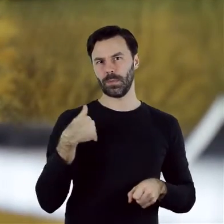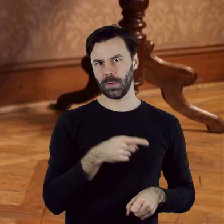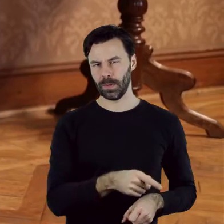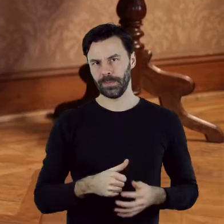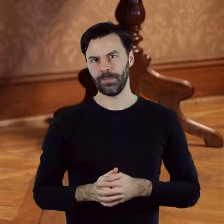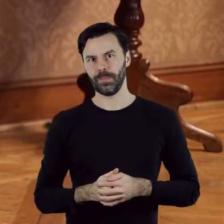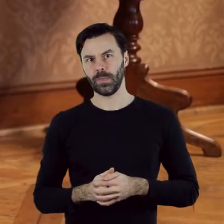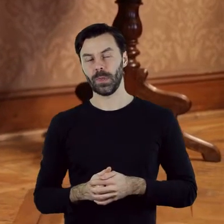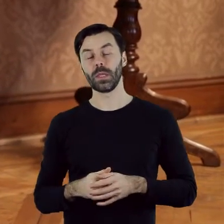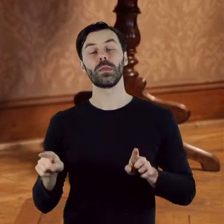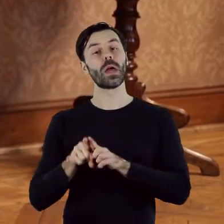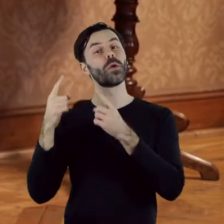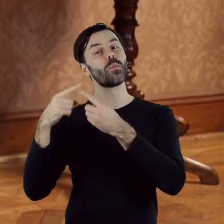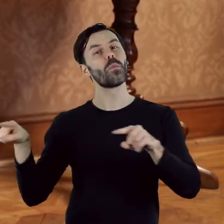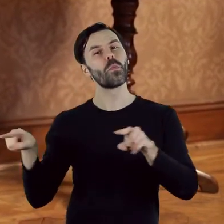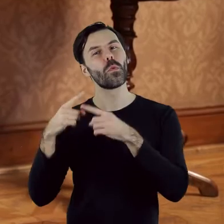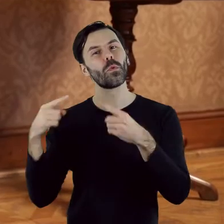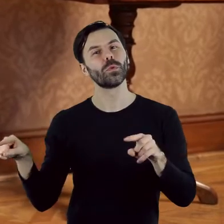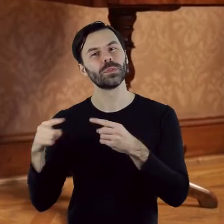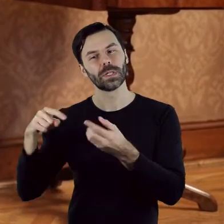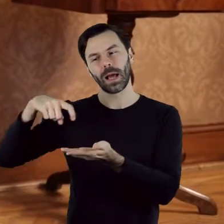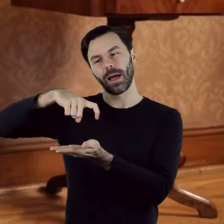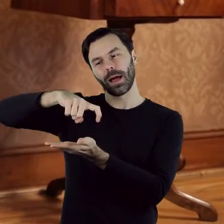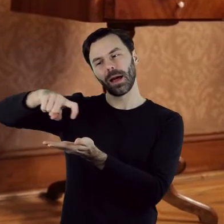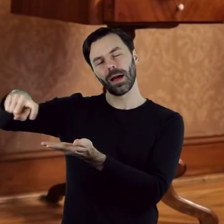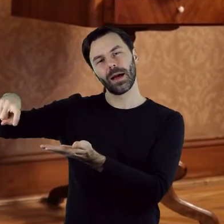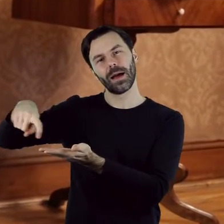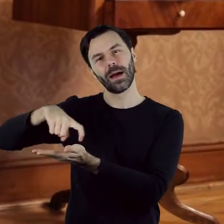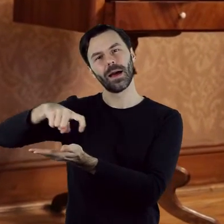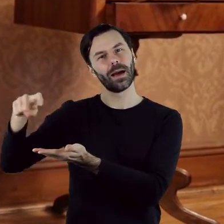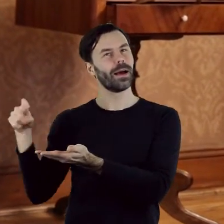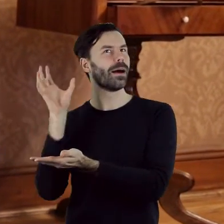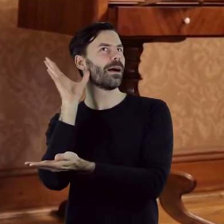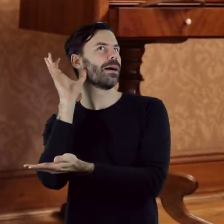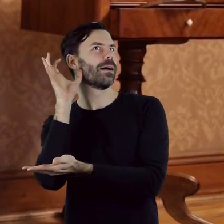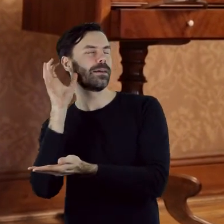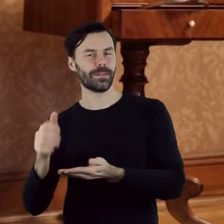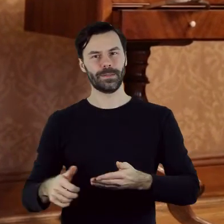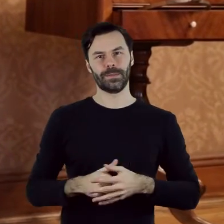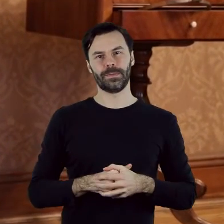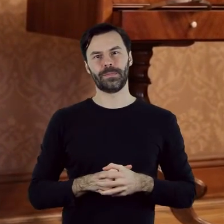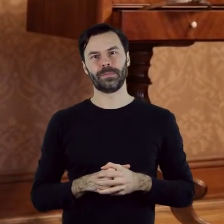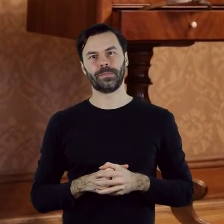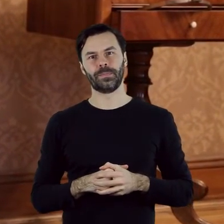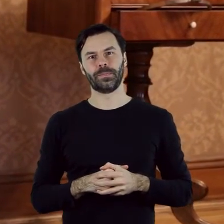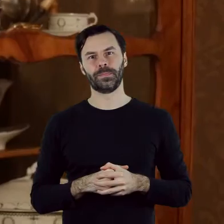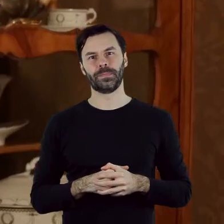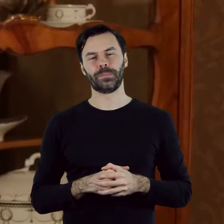Muzyki można było słuchać również z patefonu, ustawionego obok sofy na owalnym stoliku. Z